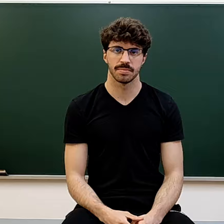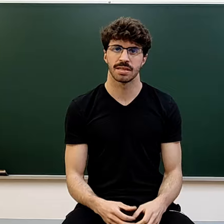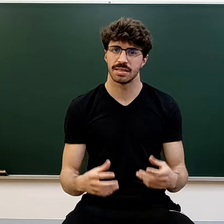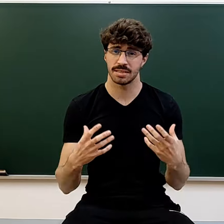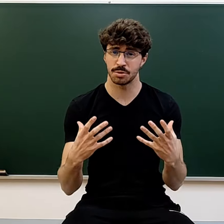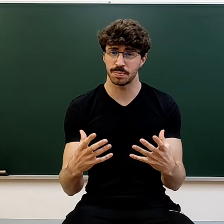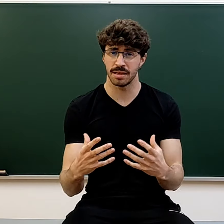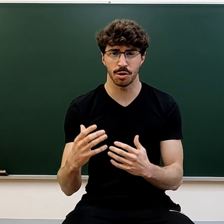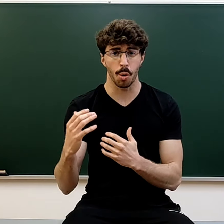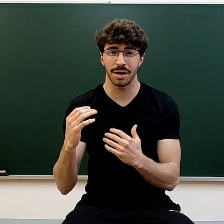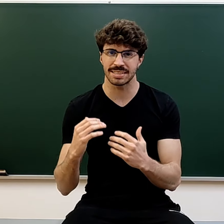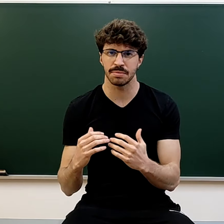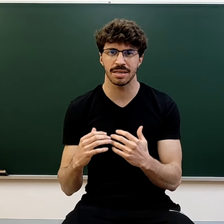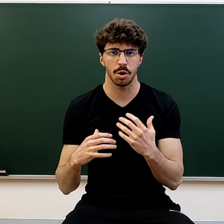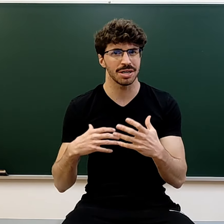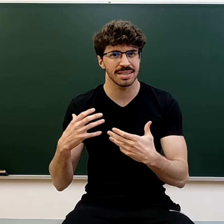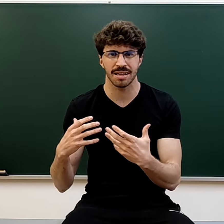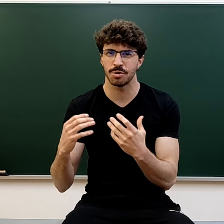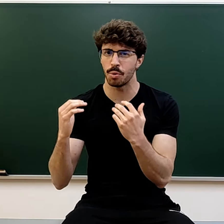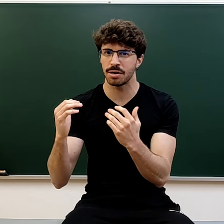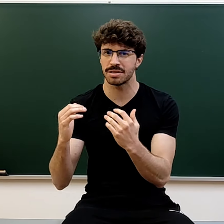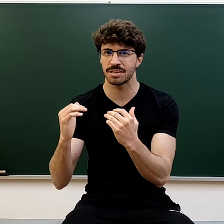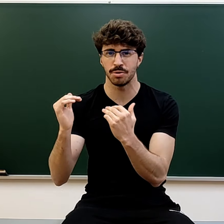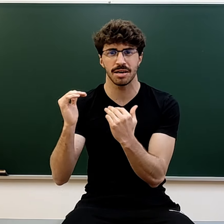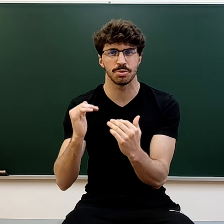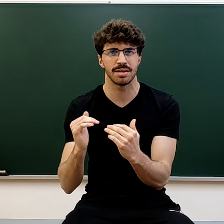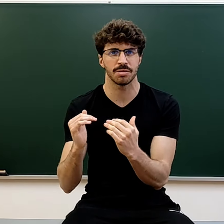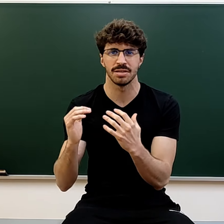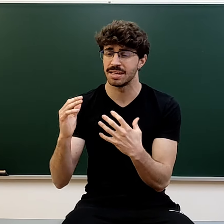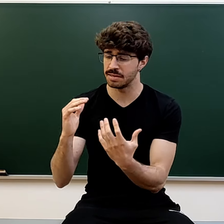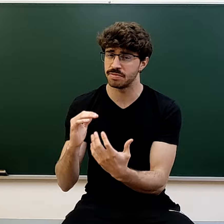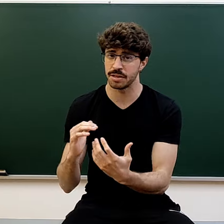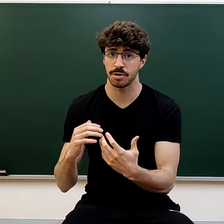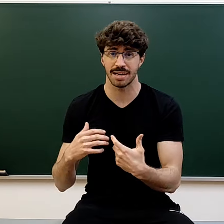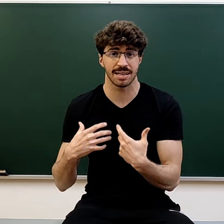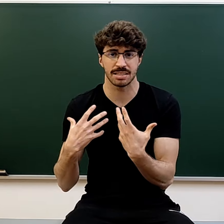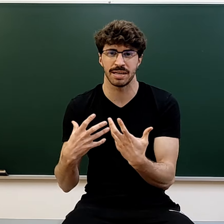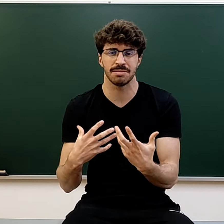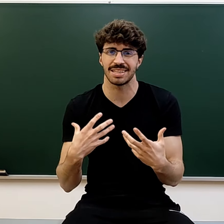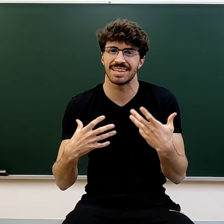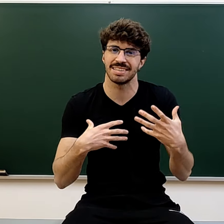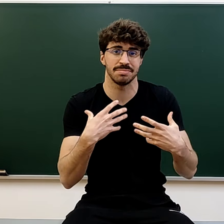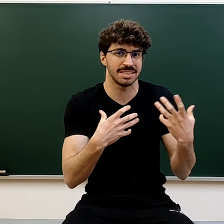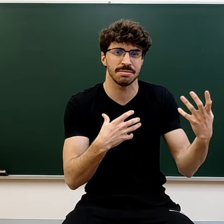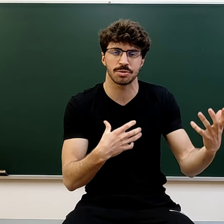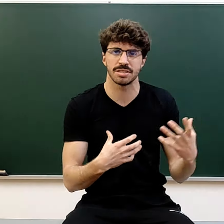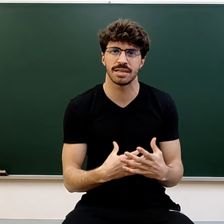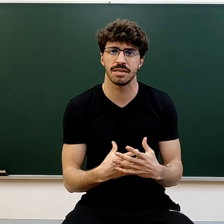Si has suspendido un examen o has sacado una nota con un resultado inferior al que esperabas, al que deseabas conseguir,